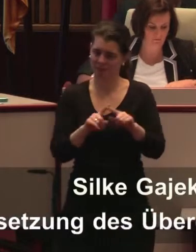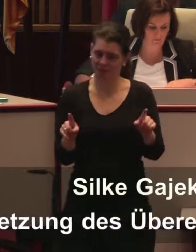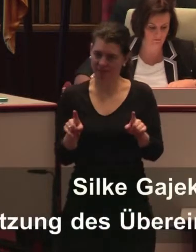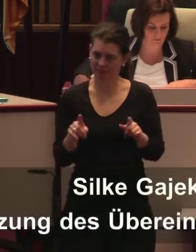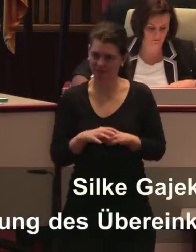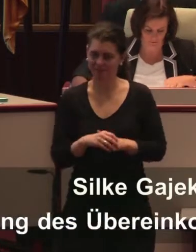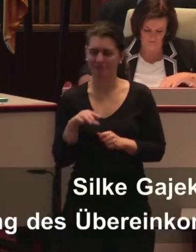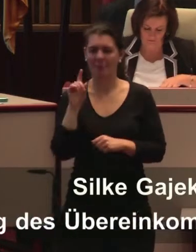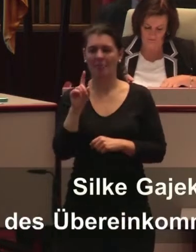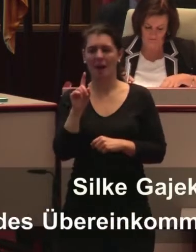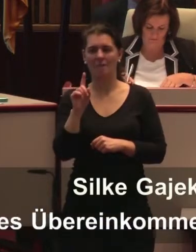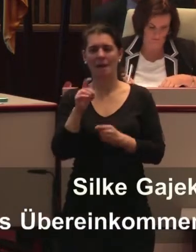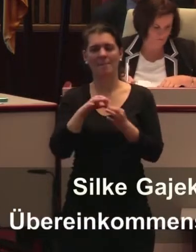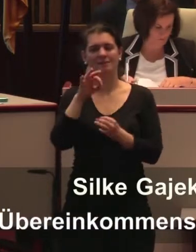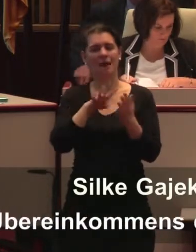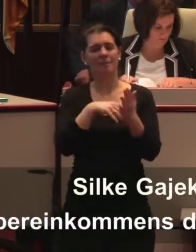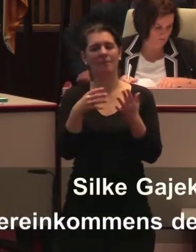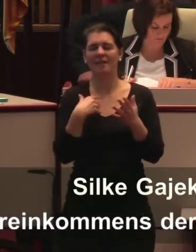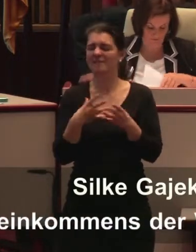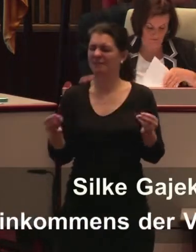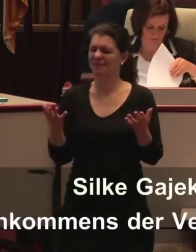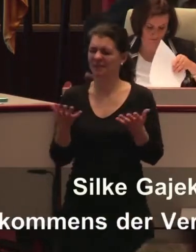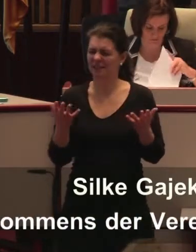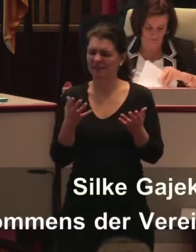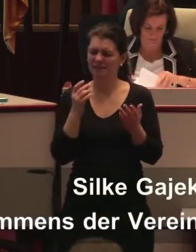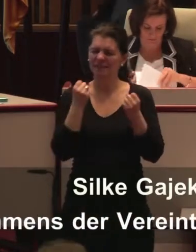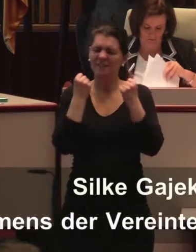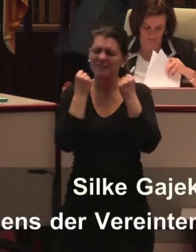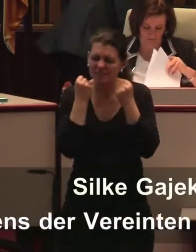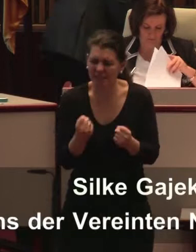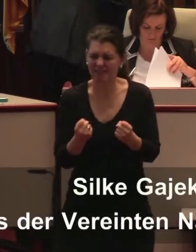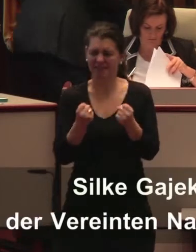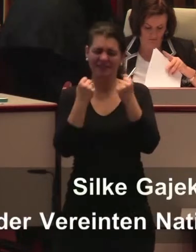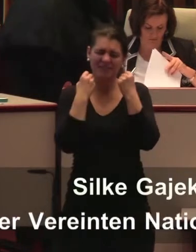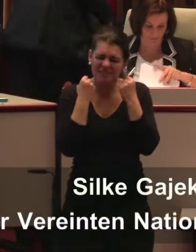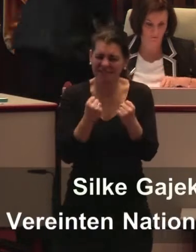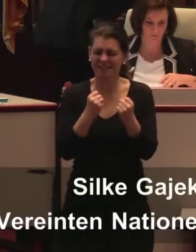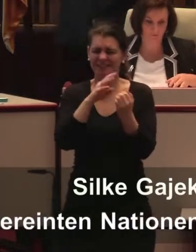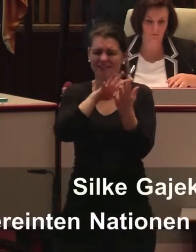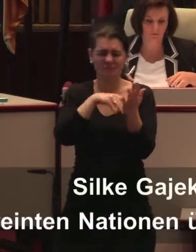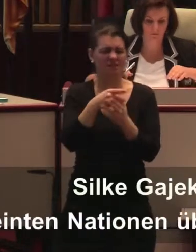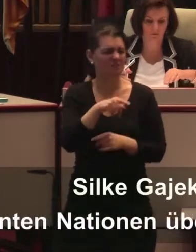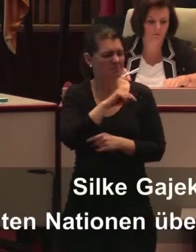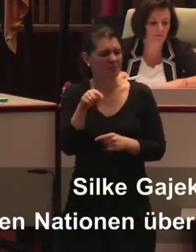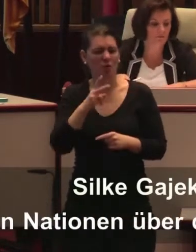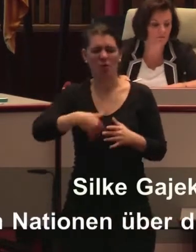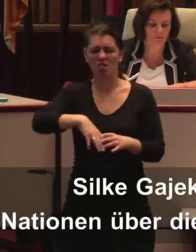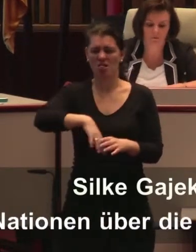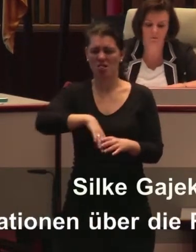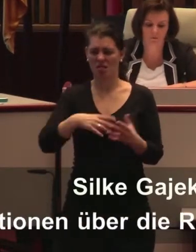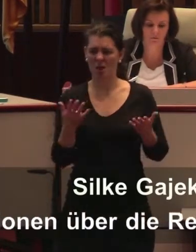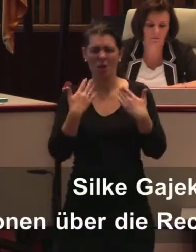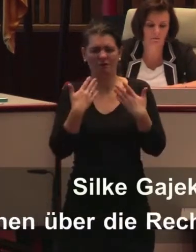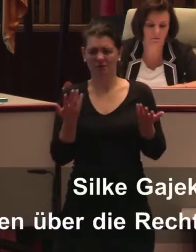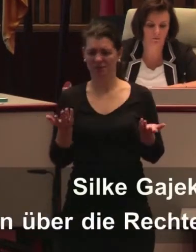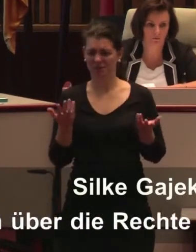eins vermissen, Verbindlichkeit, und insofern auch Verbindlichkeit der Kontrolle. Denn dann kann man sich immer wieder leicht rausreden, so wie wir das heute schon gehört